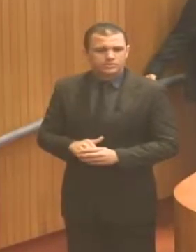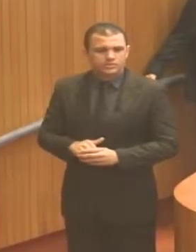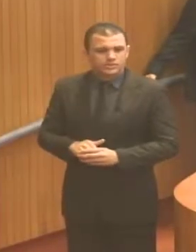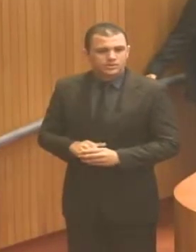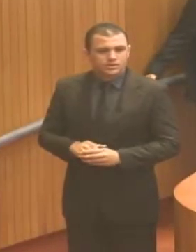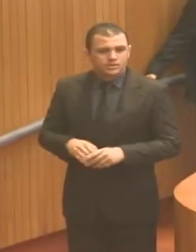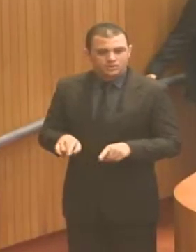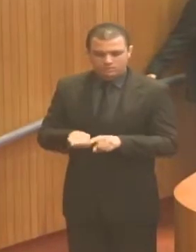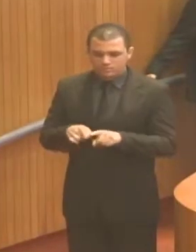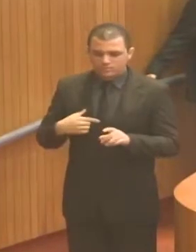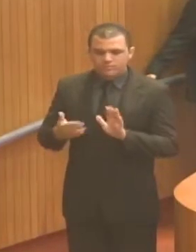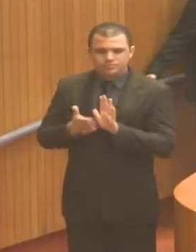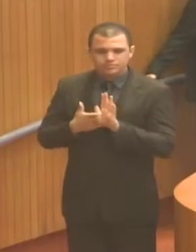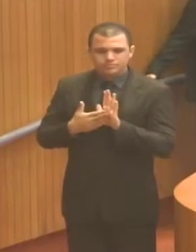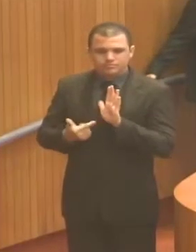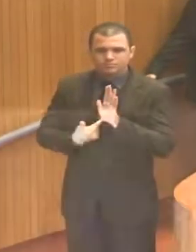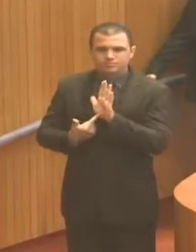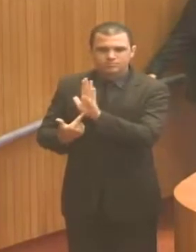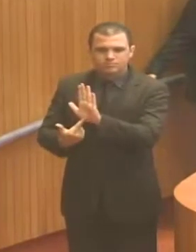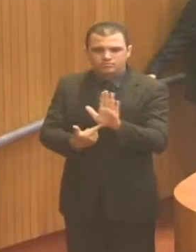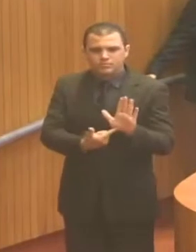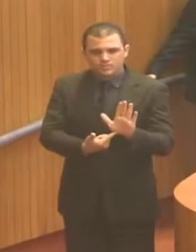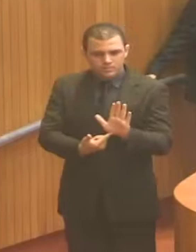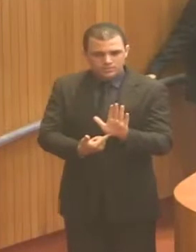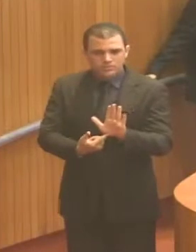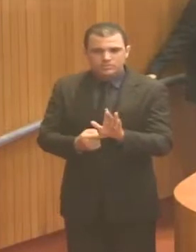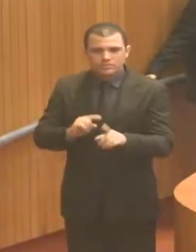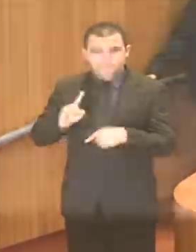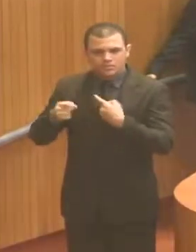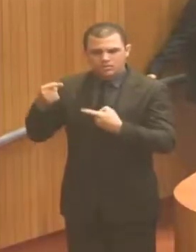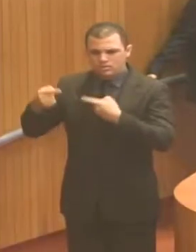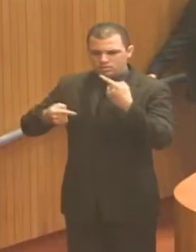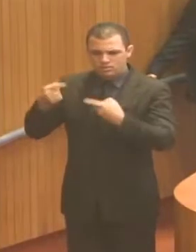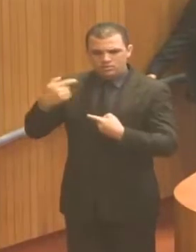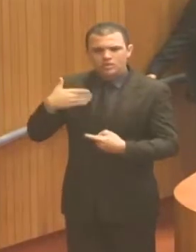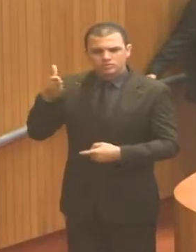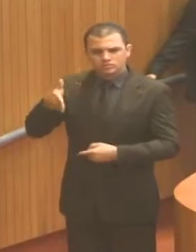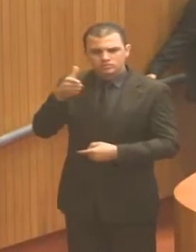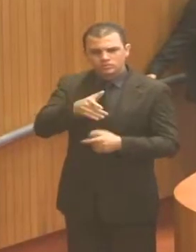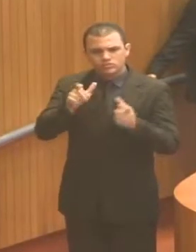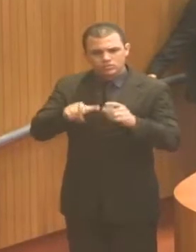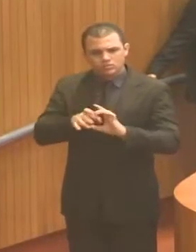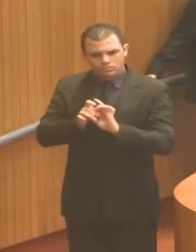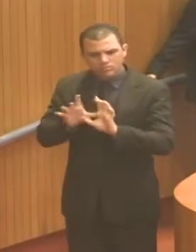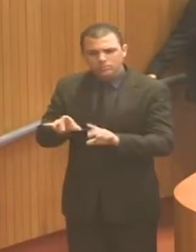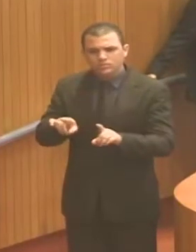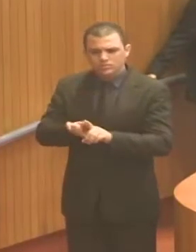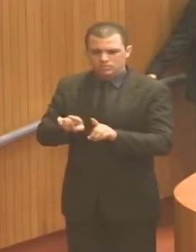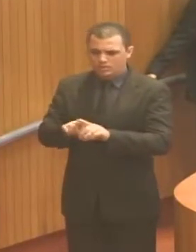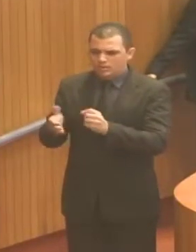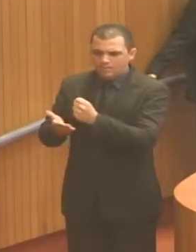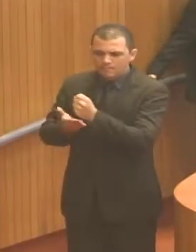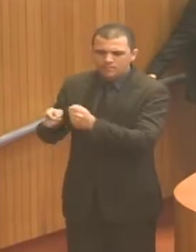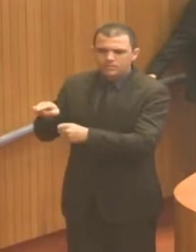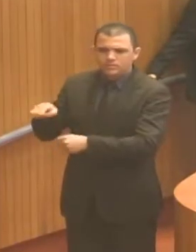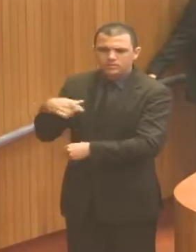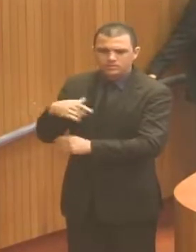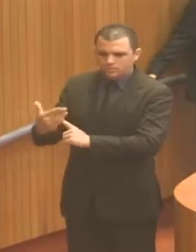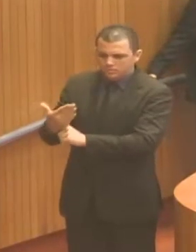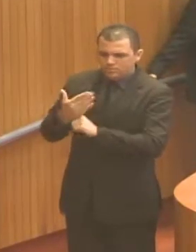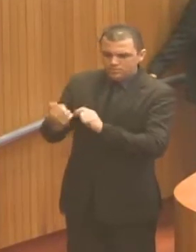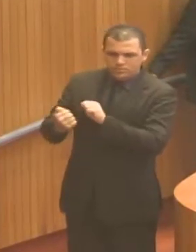Apresentei minhas propostas, fiz o debate onde pude, visitei as bases que me acompanham.